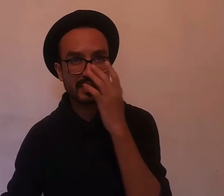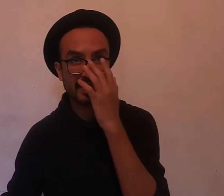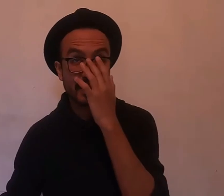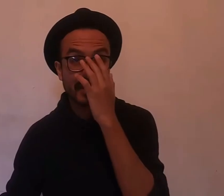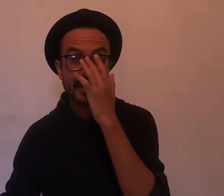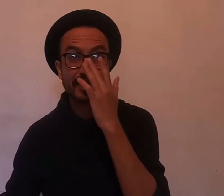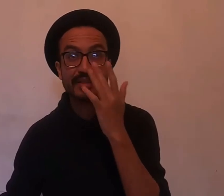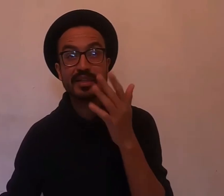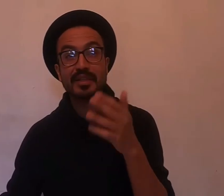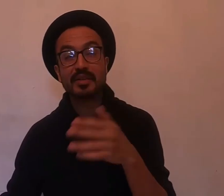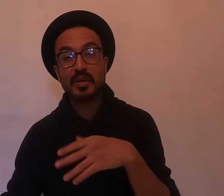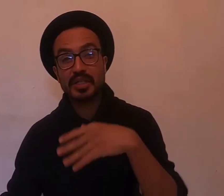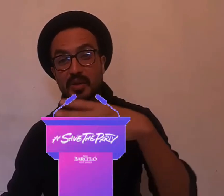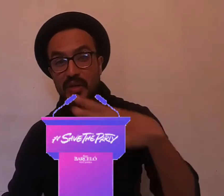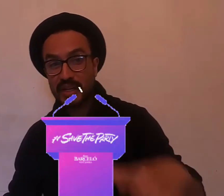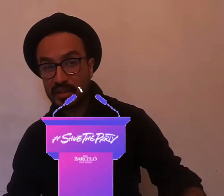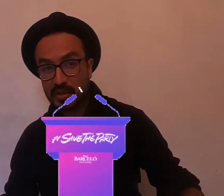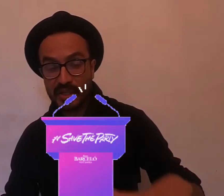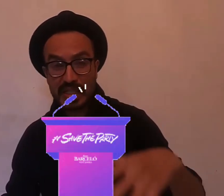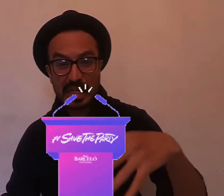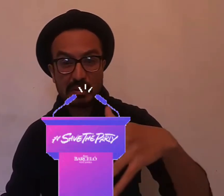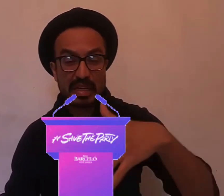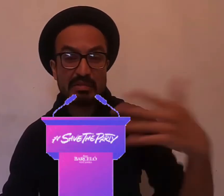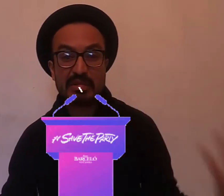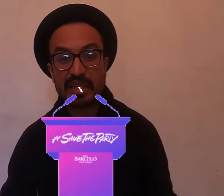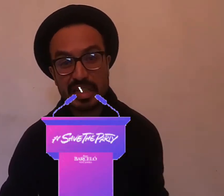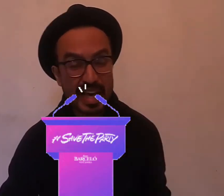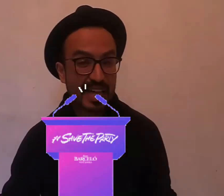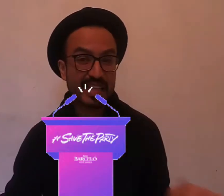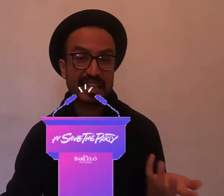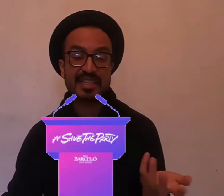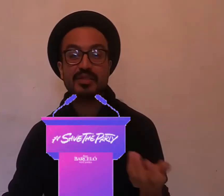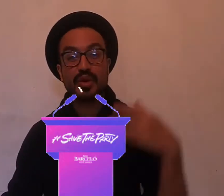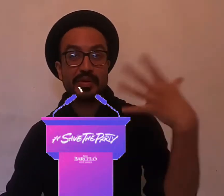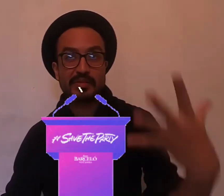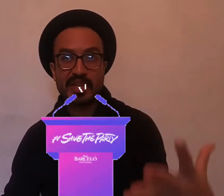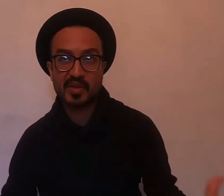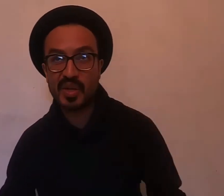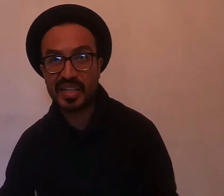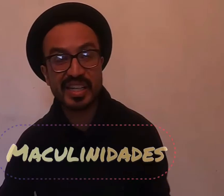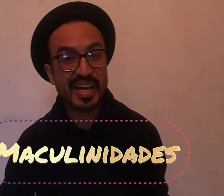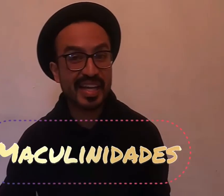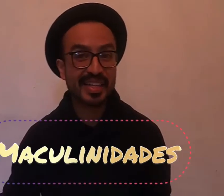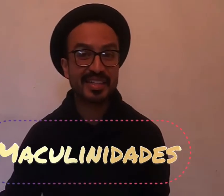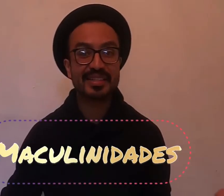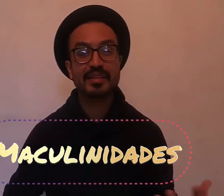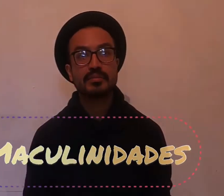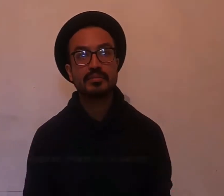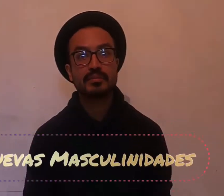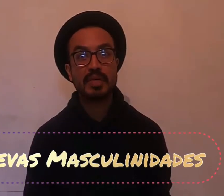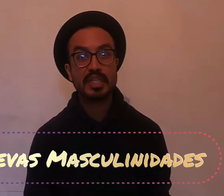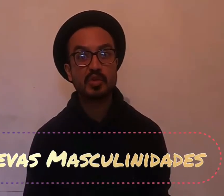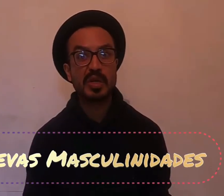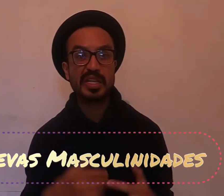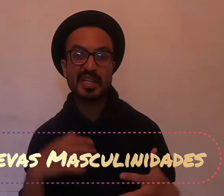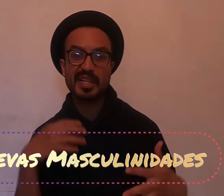dicen que no es correcto decir masculinidades, nuevas masculinidades, masculinidades